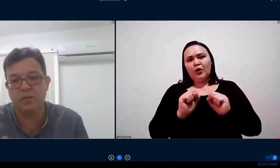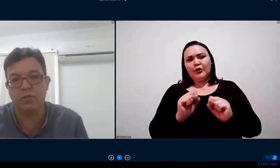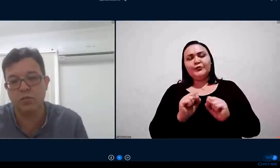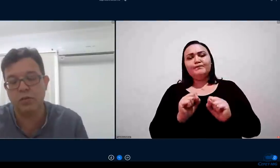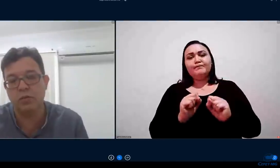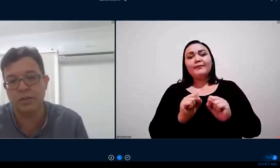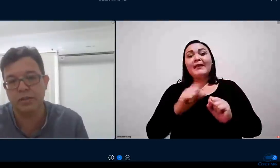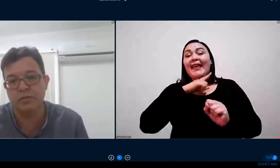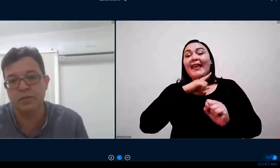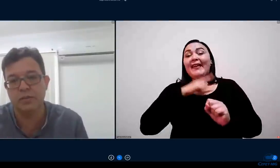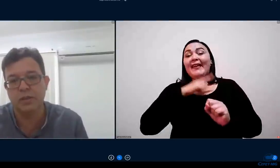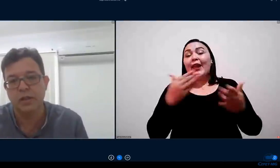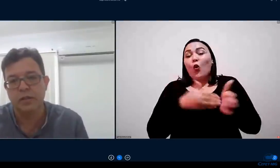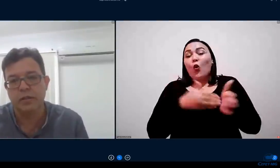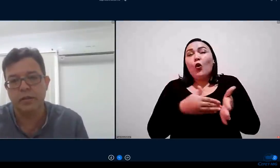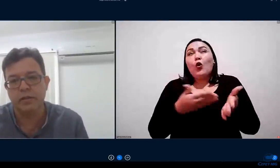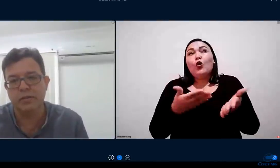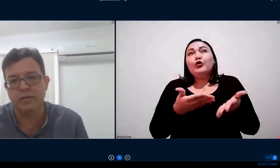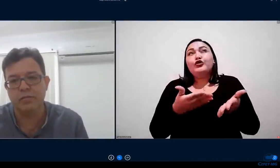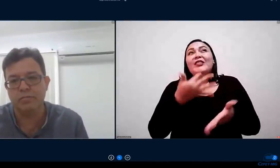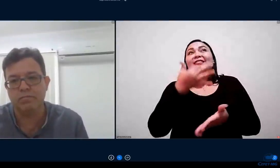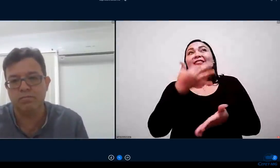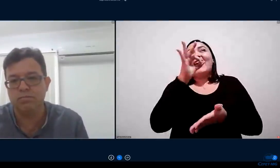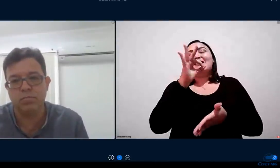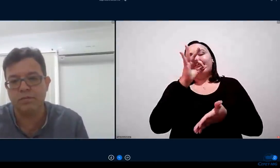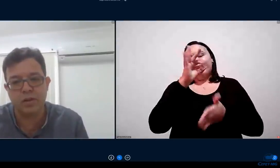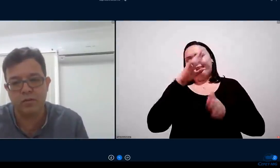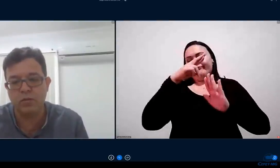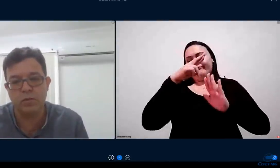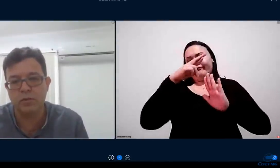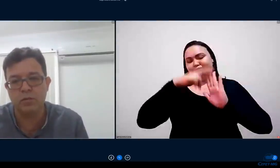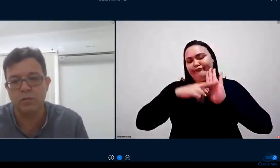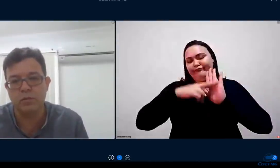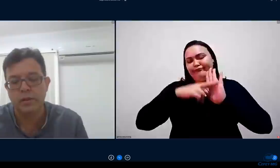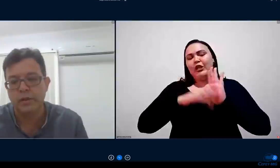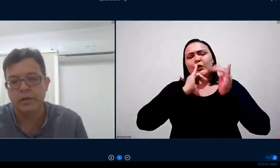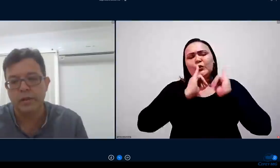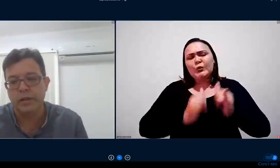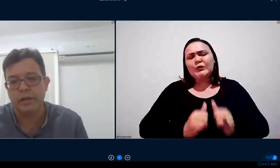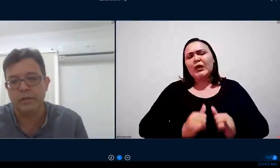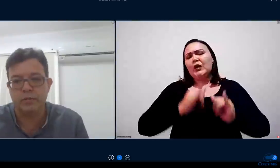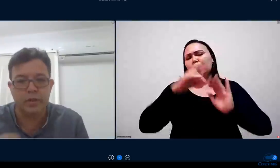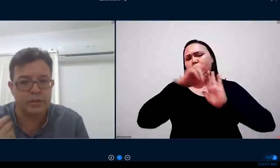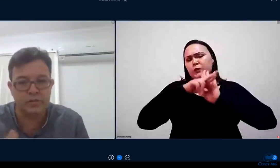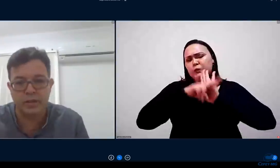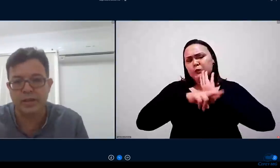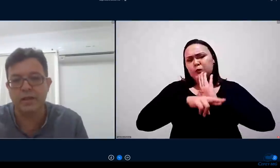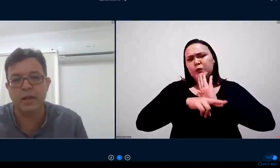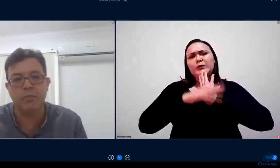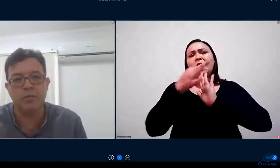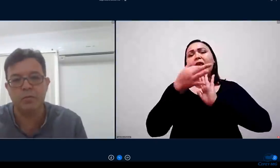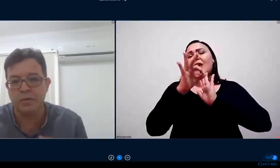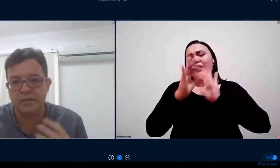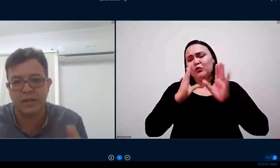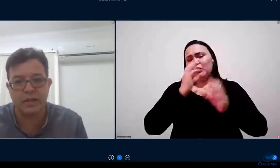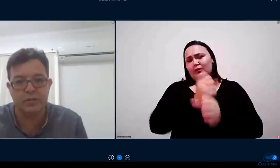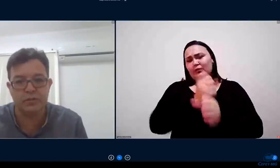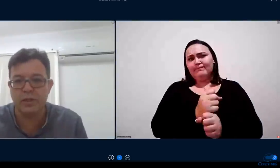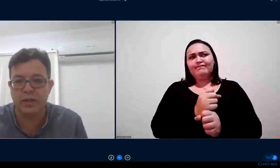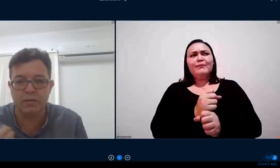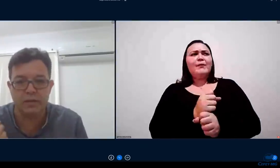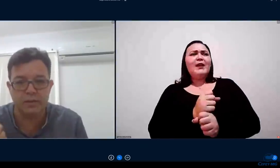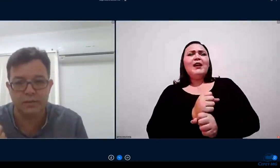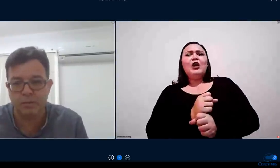são dez instruções normativas que que versam sobretudo do registro acadêmico do